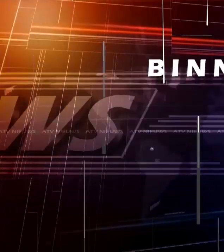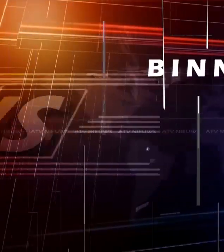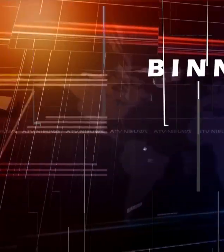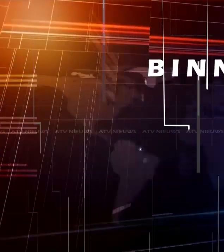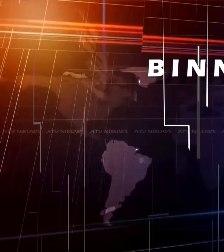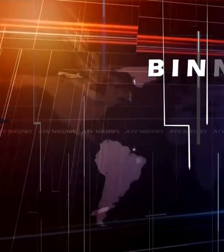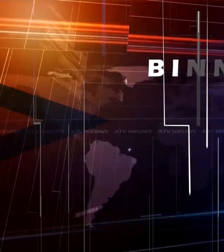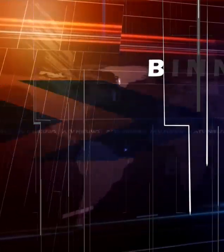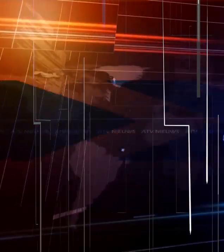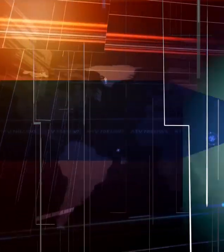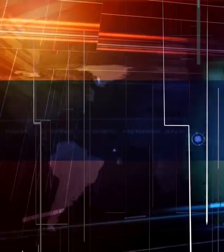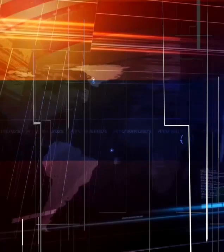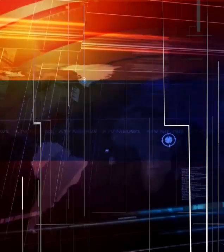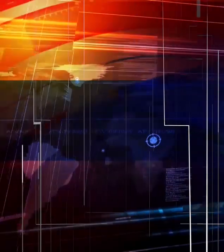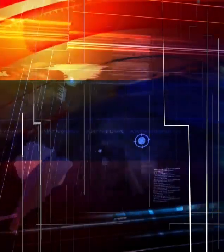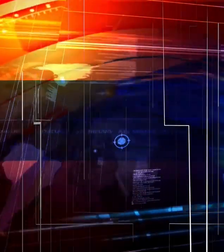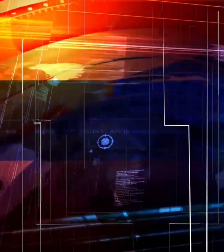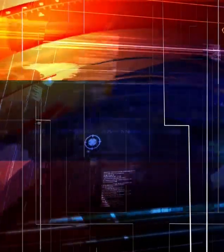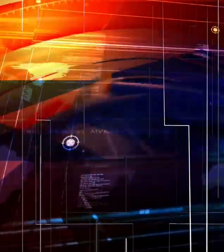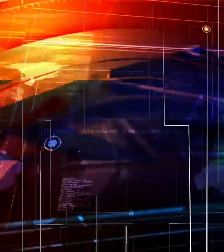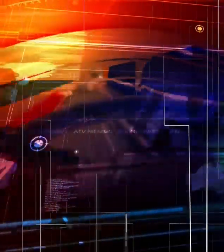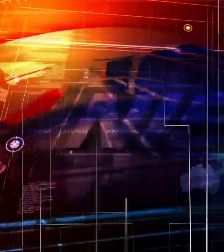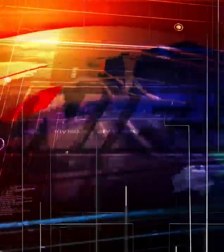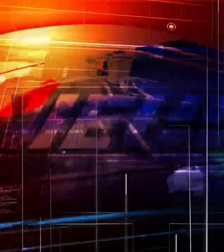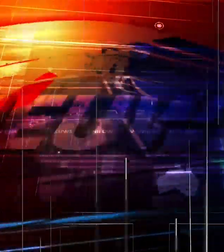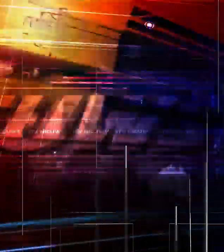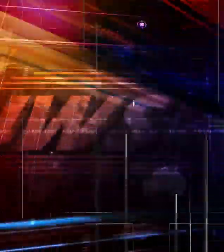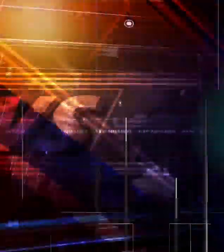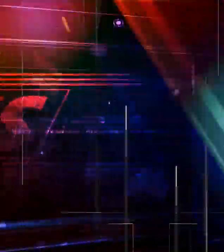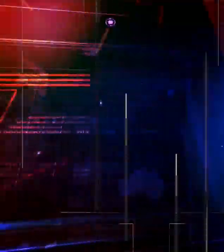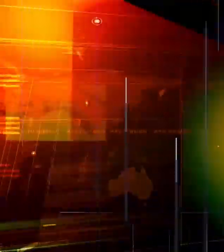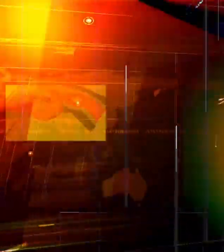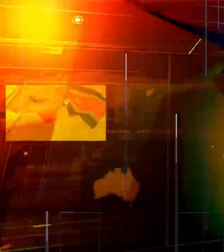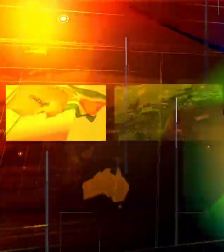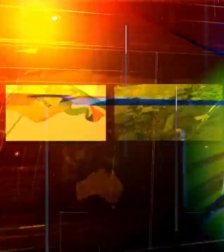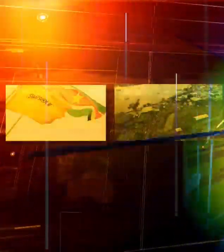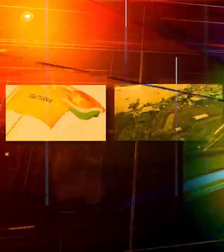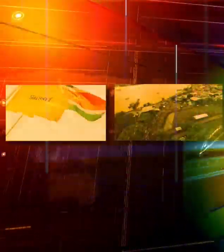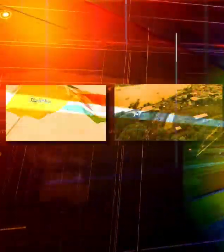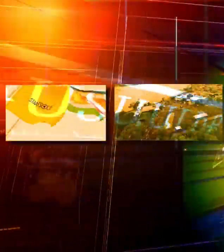MUZIEK. MUZIEK. MUZIEK.